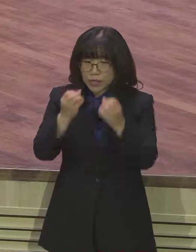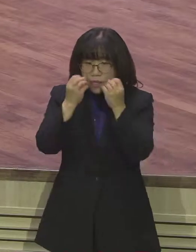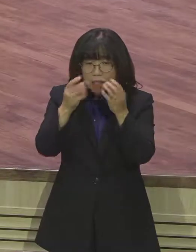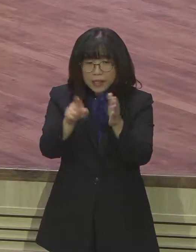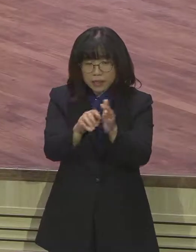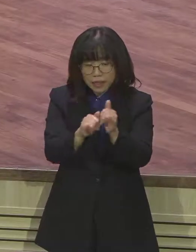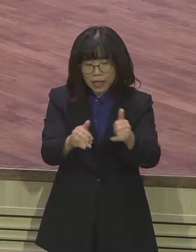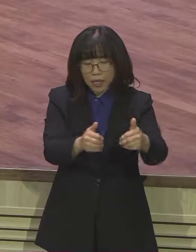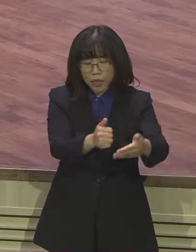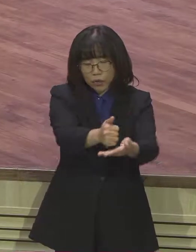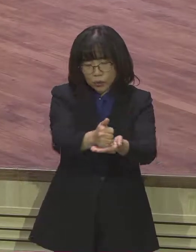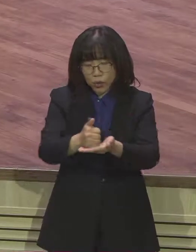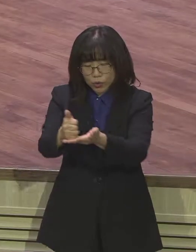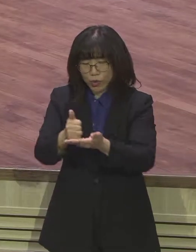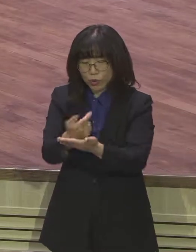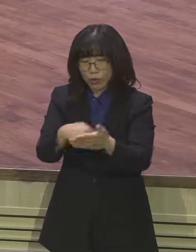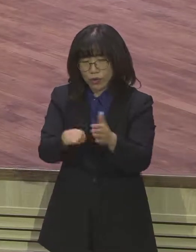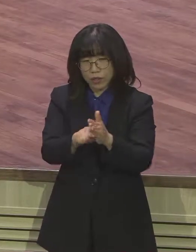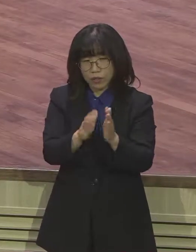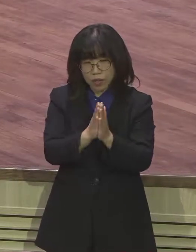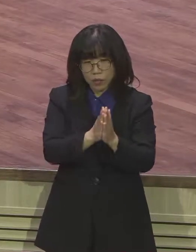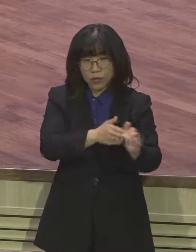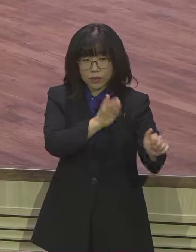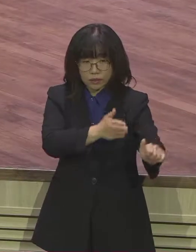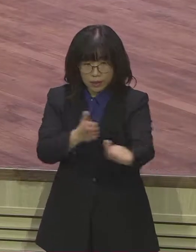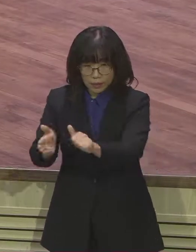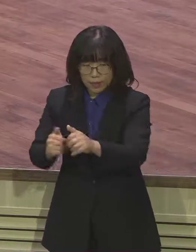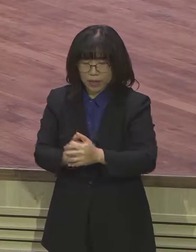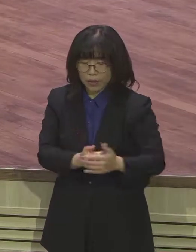집중으로 기도하도록 하겠습니다 하나님 감사를 드립니다 감사합니다 감사합니다 감사합니다